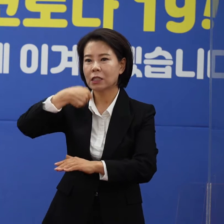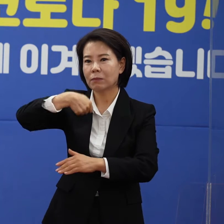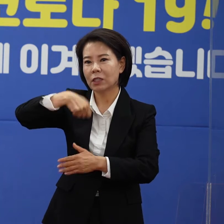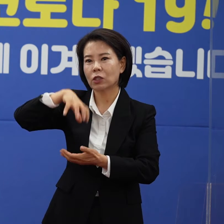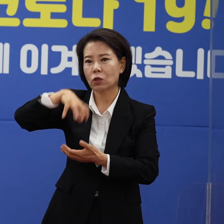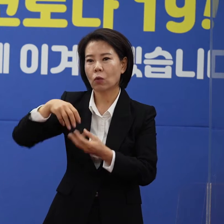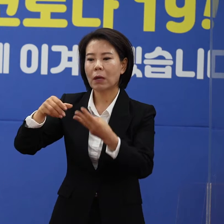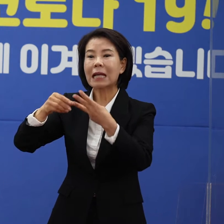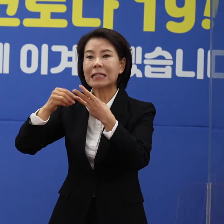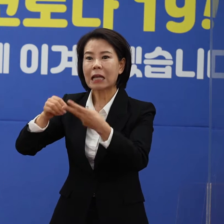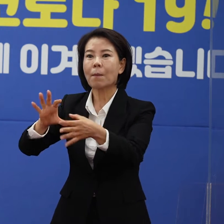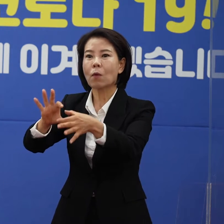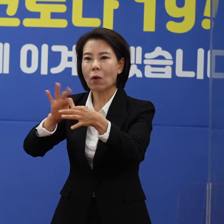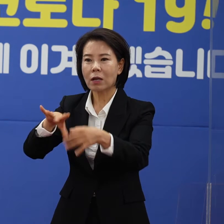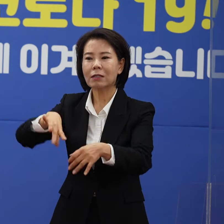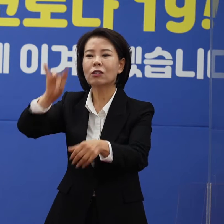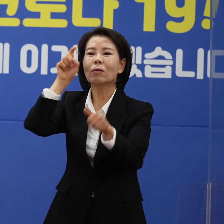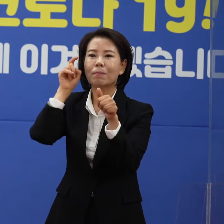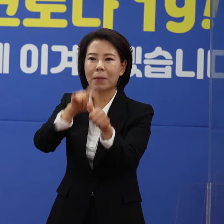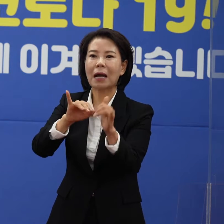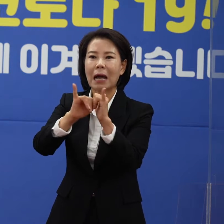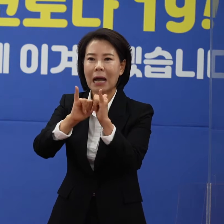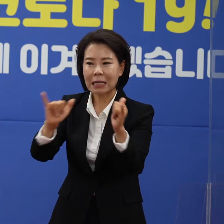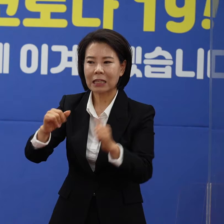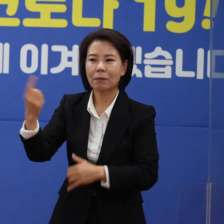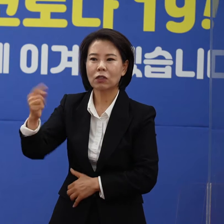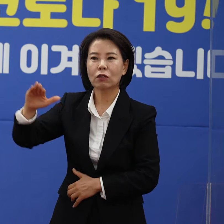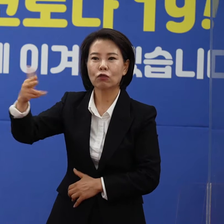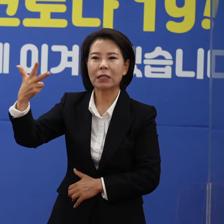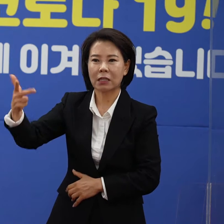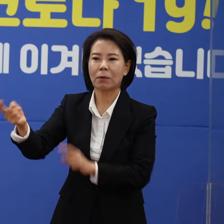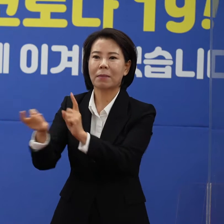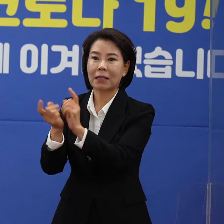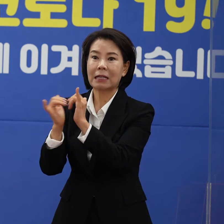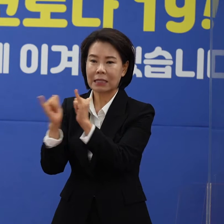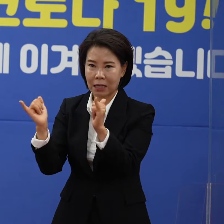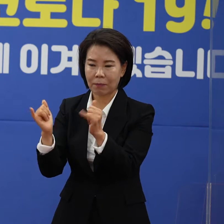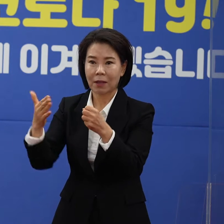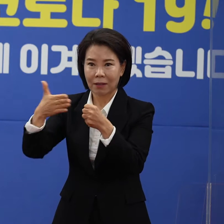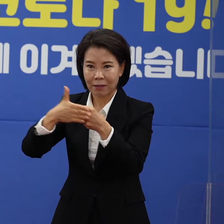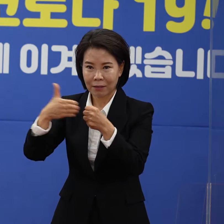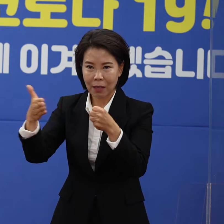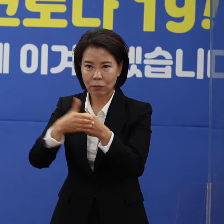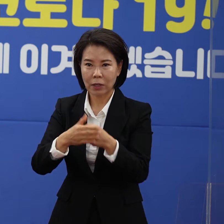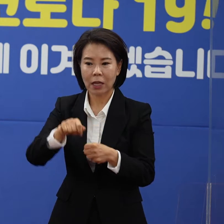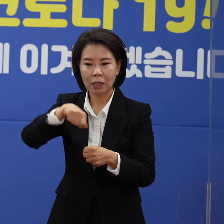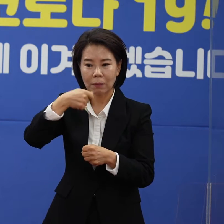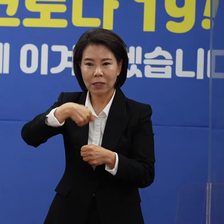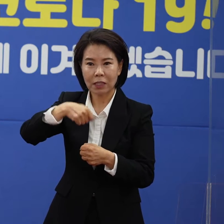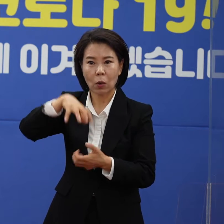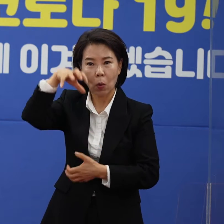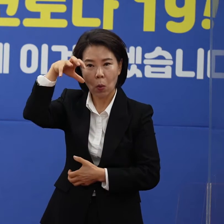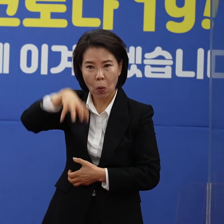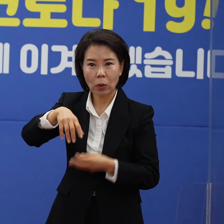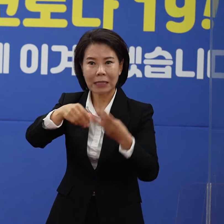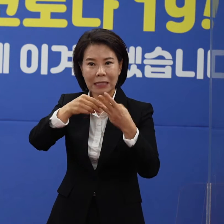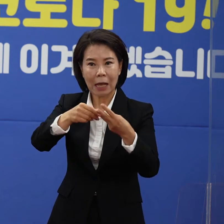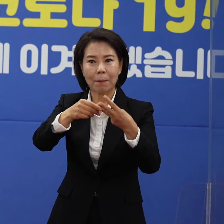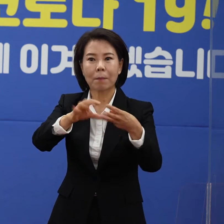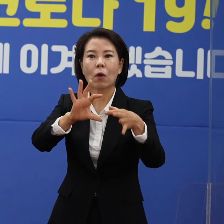3 관련 선행 확진자인 1,907번의 접촉자입니다. 이로써 제주시 음식점 3 관련 확진자는 총